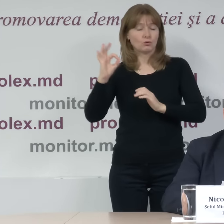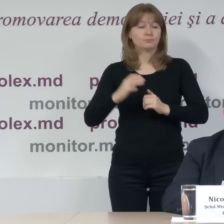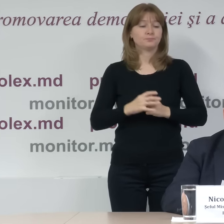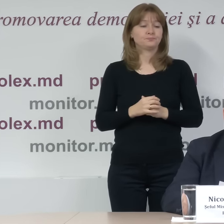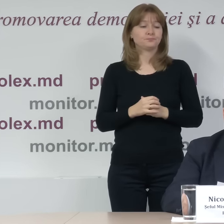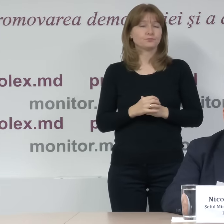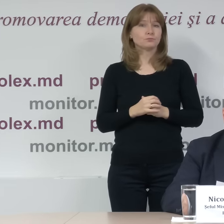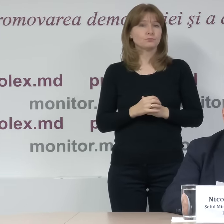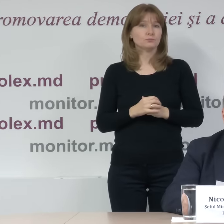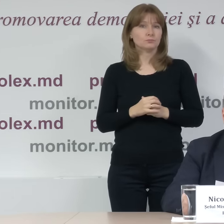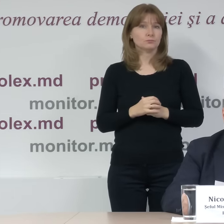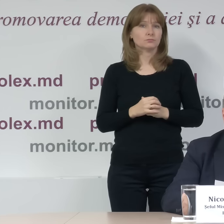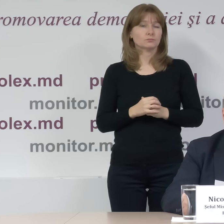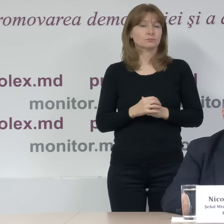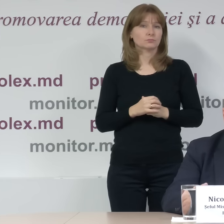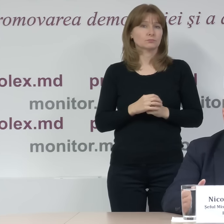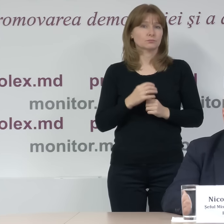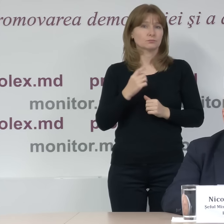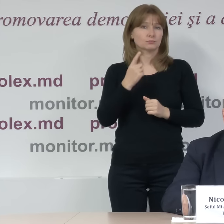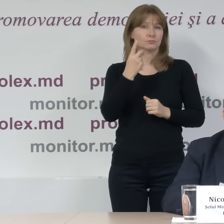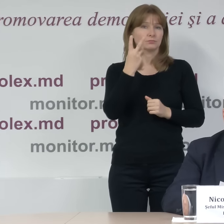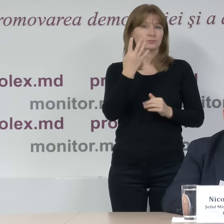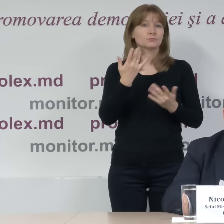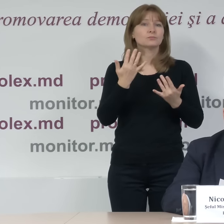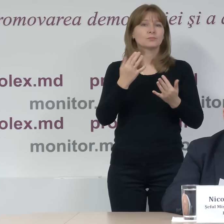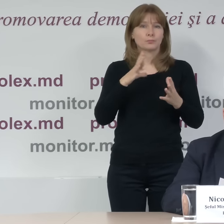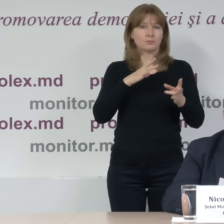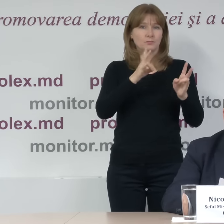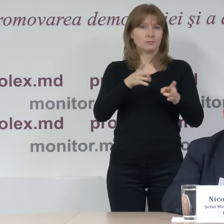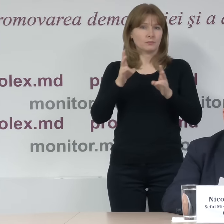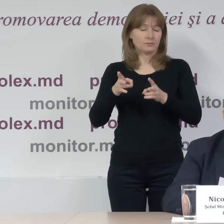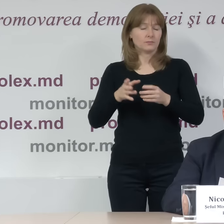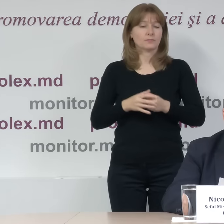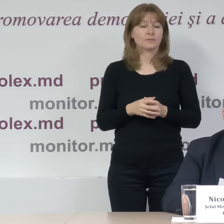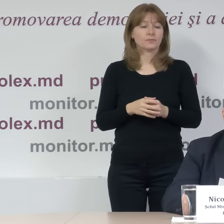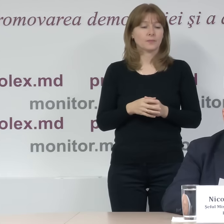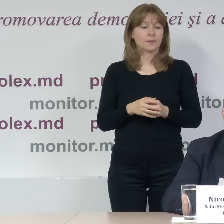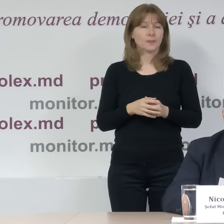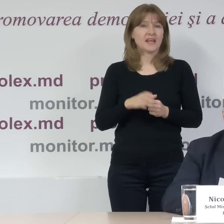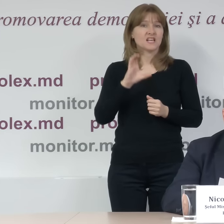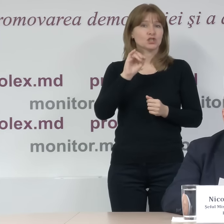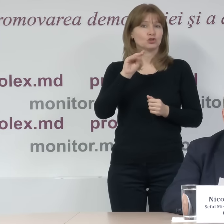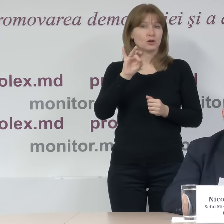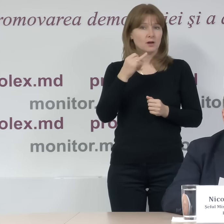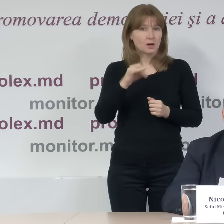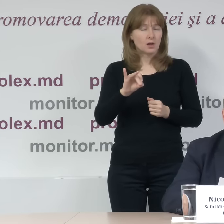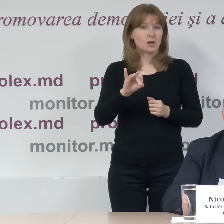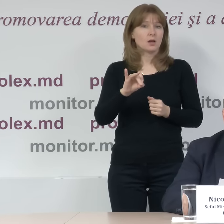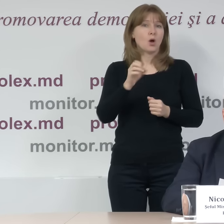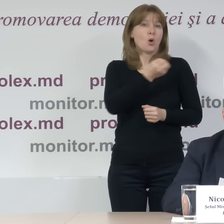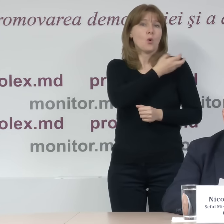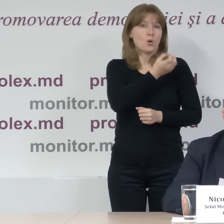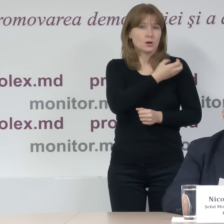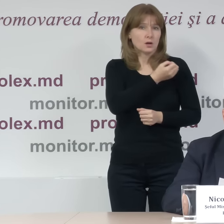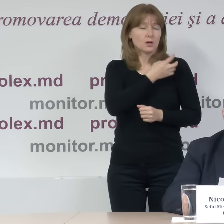O să dau doar câteva exemple, așa, din localitățile care s-au remarcat. Sângerei, Clișova-Urhei,